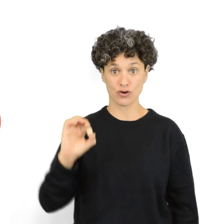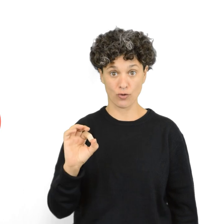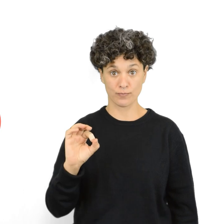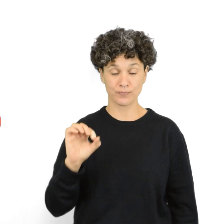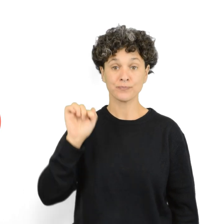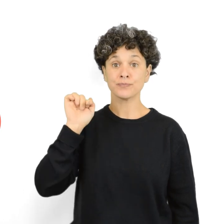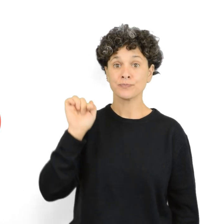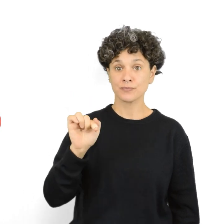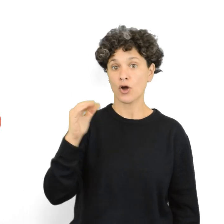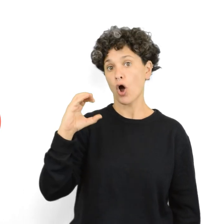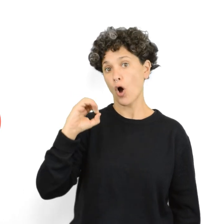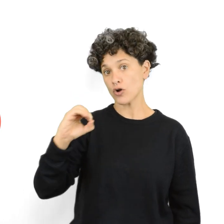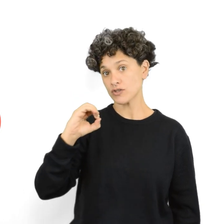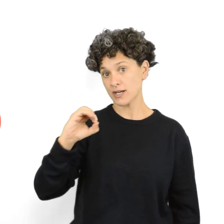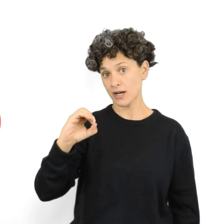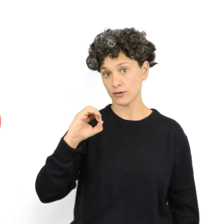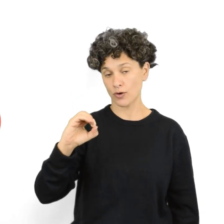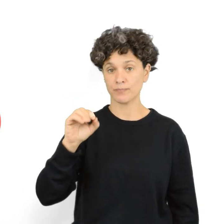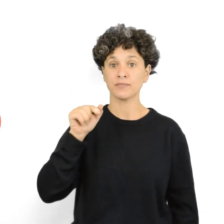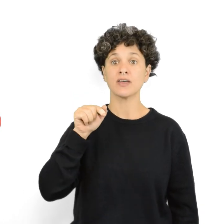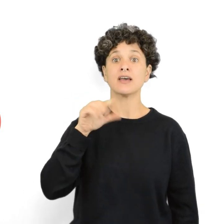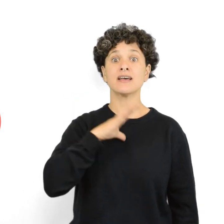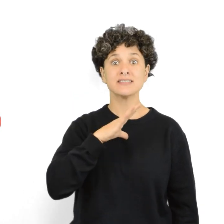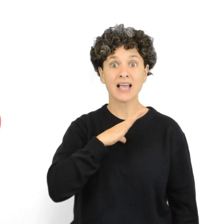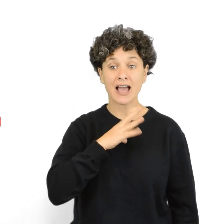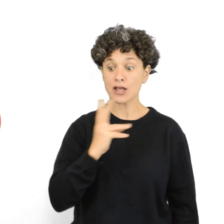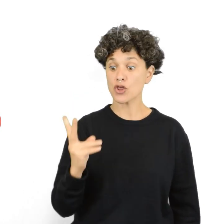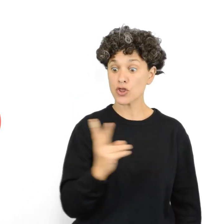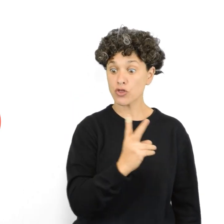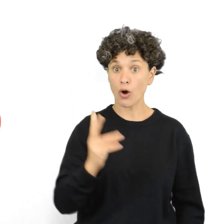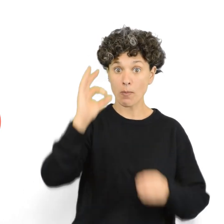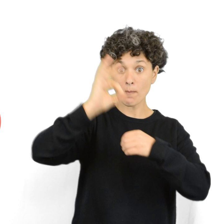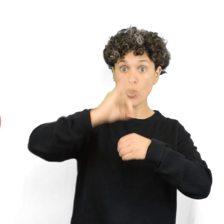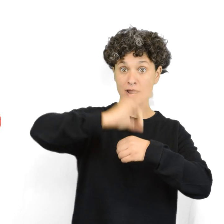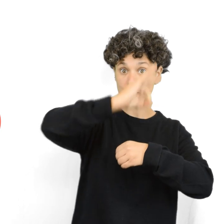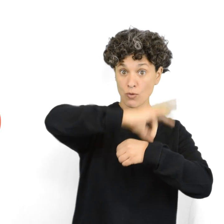Las moléculas que tienen enlaces polares son apolares cuando el momento dipolar neto es cero.